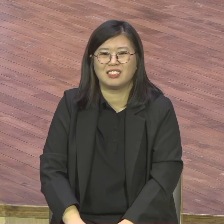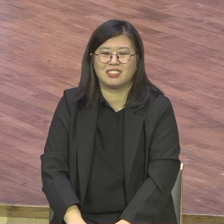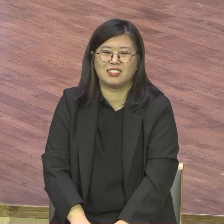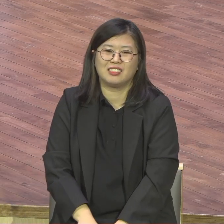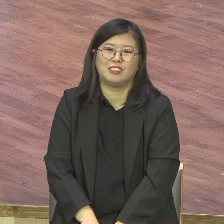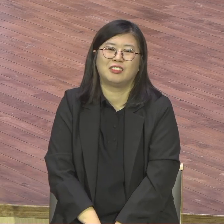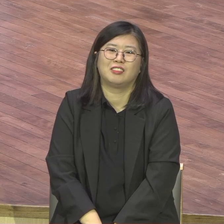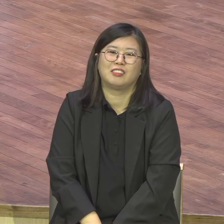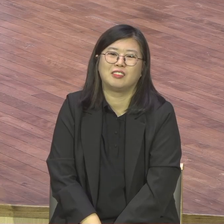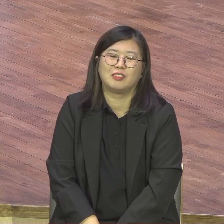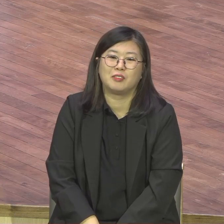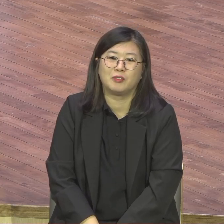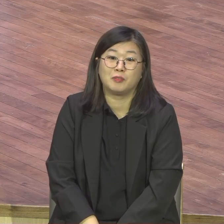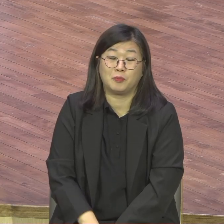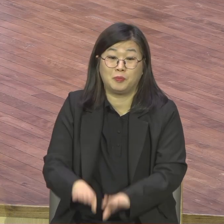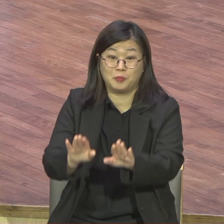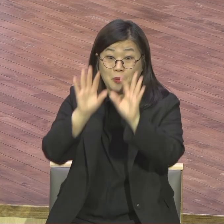해븐니 탈렌트